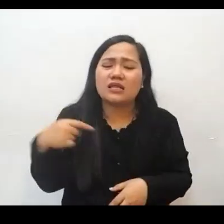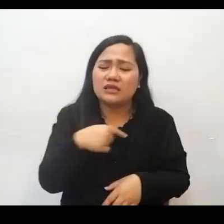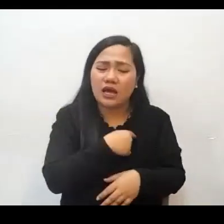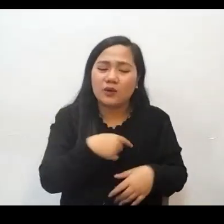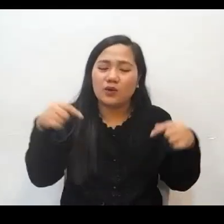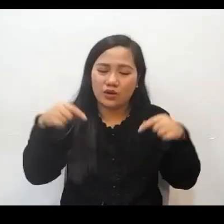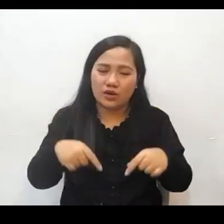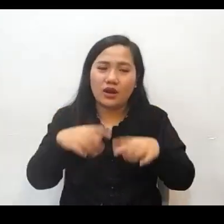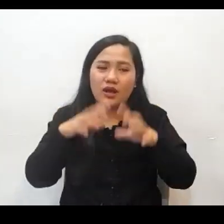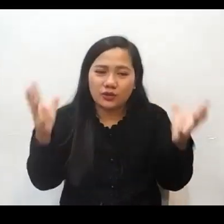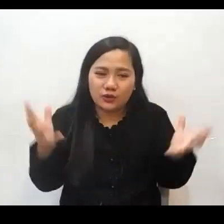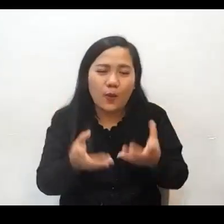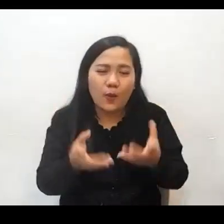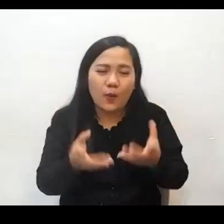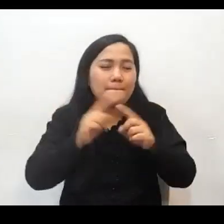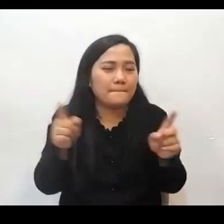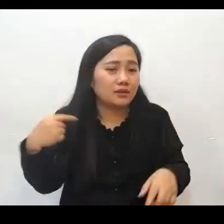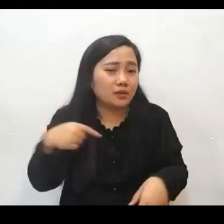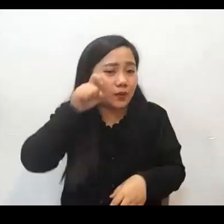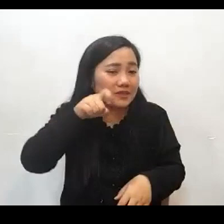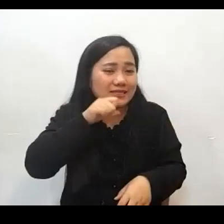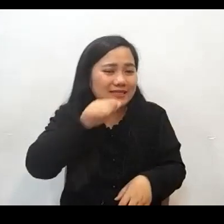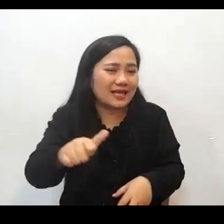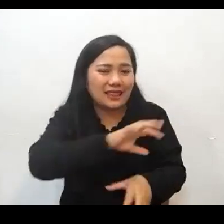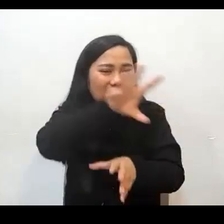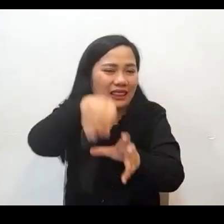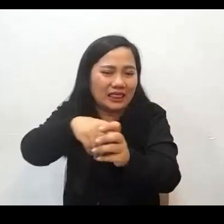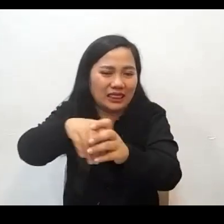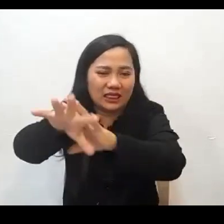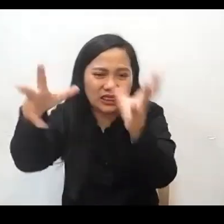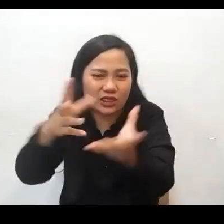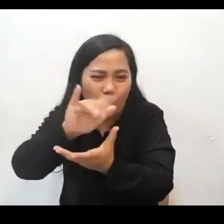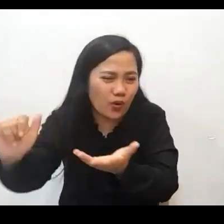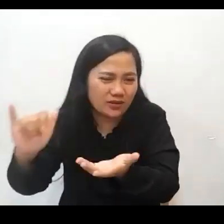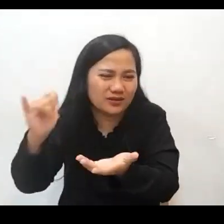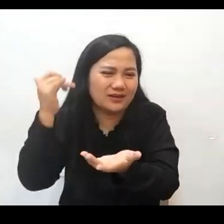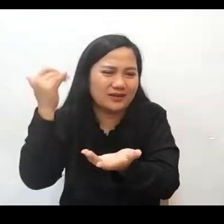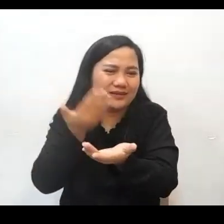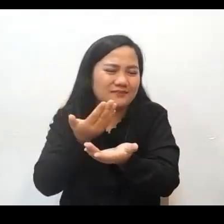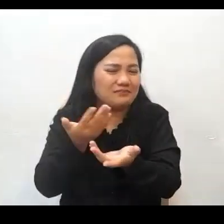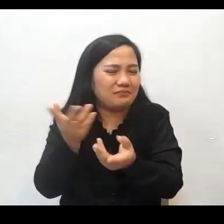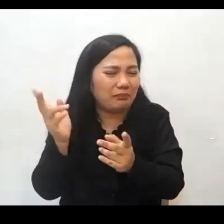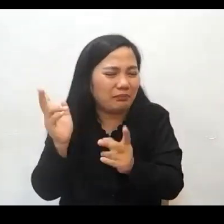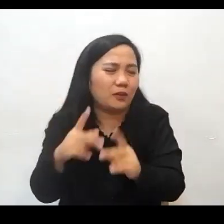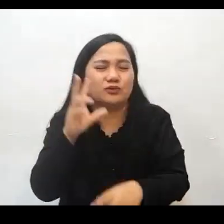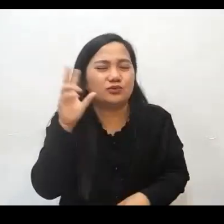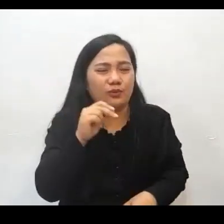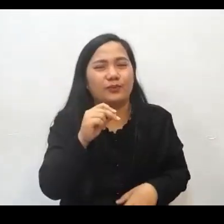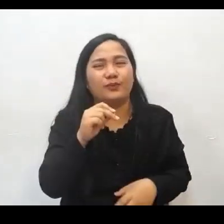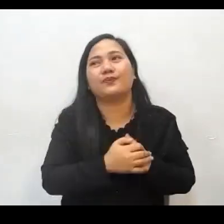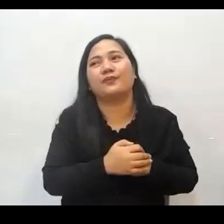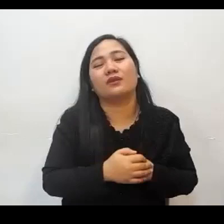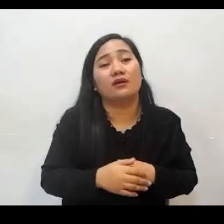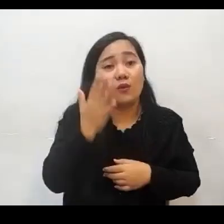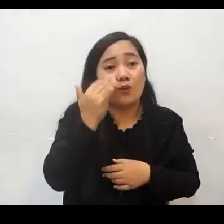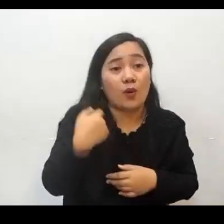nabubuhay sa sanlibutan, ngunit dapat hindi po tayo maging makamundo o makasanlibutan. So we must remember, the reason why God called us